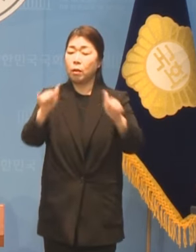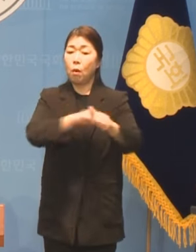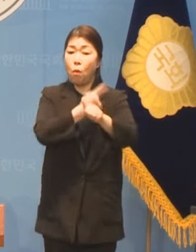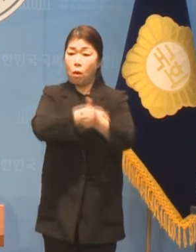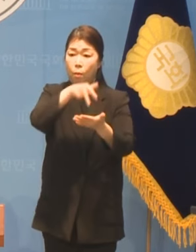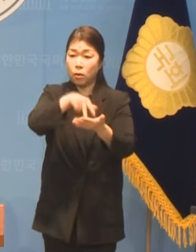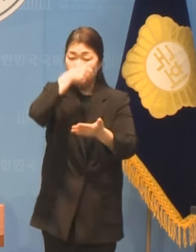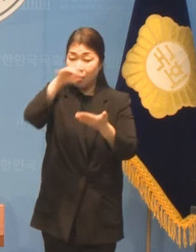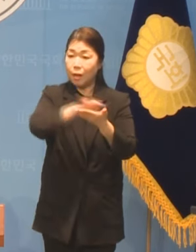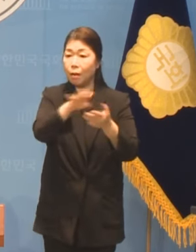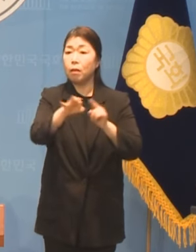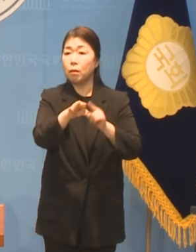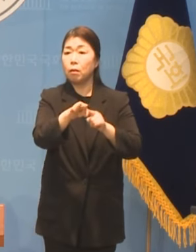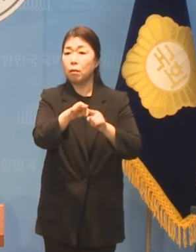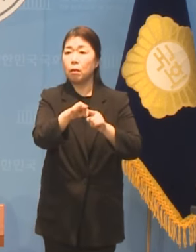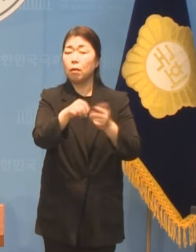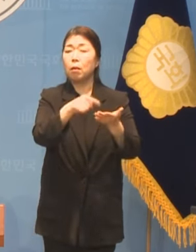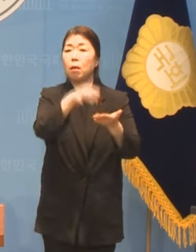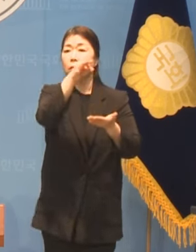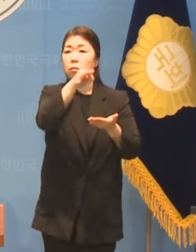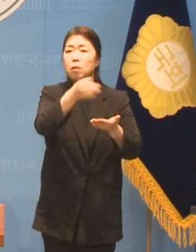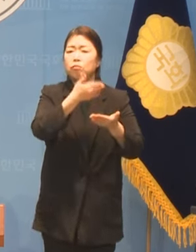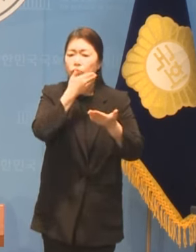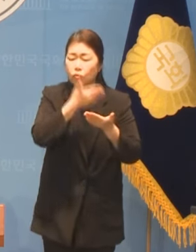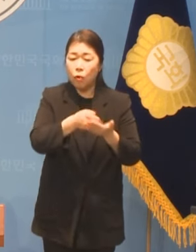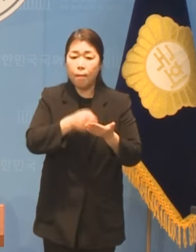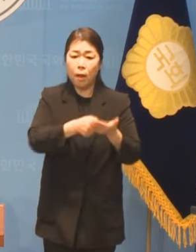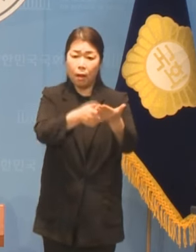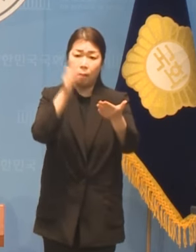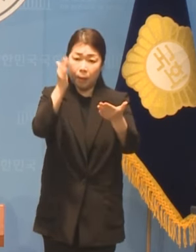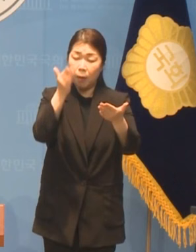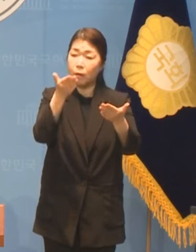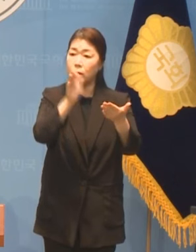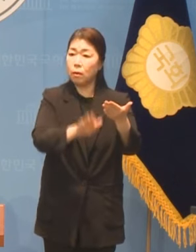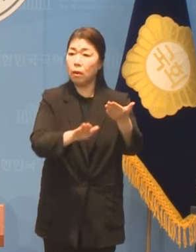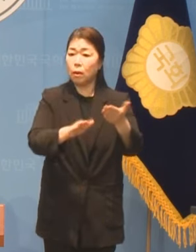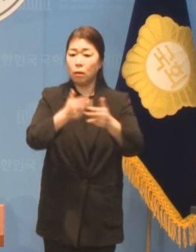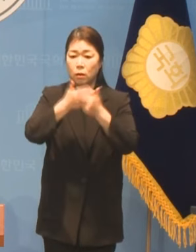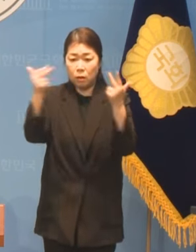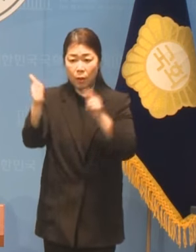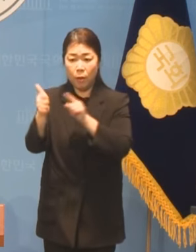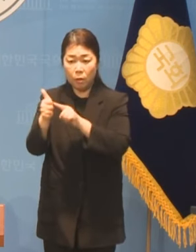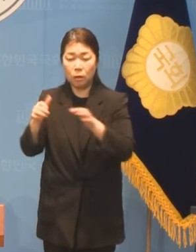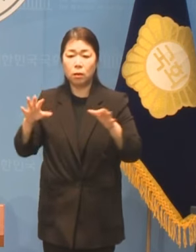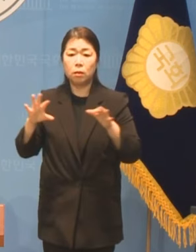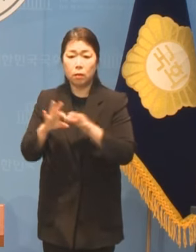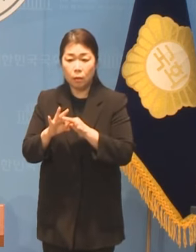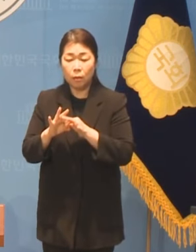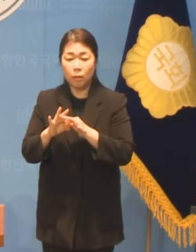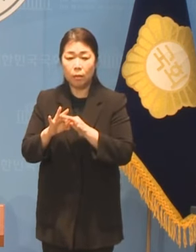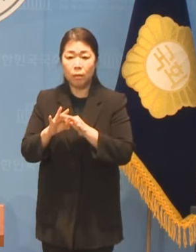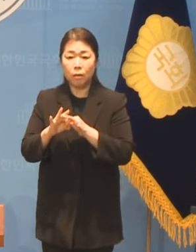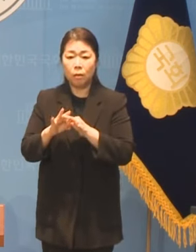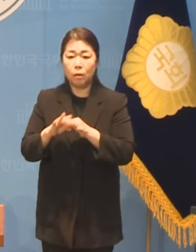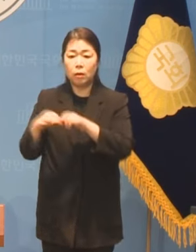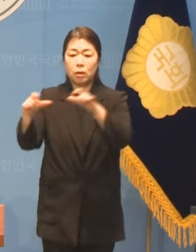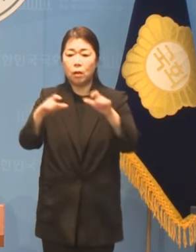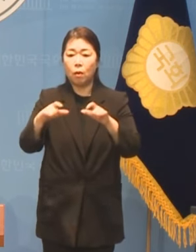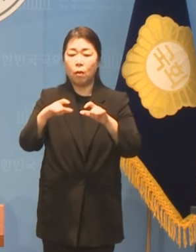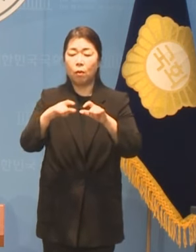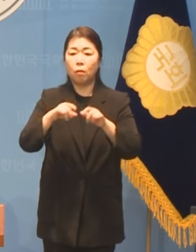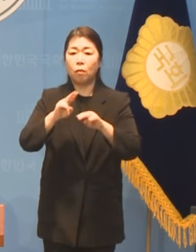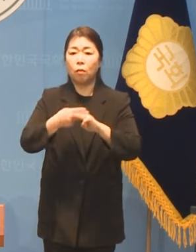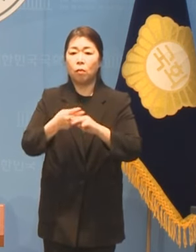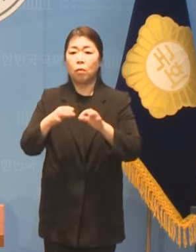장애인 권리보장 예산이 중요하다고 말하고선 이재명표 지역화폐 예산을 살리는 데만 앞장설 뿐